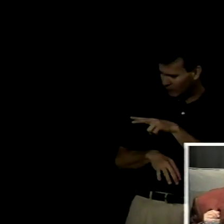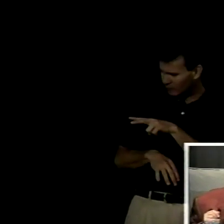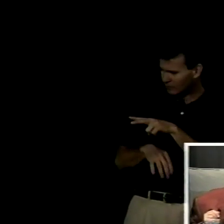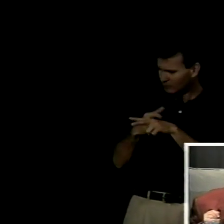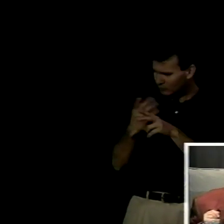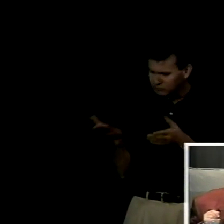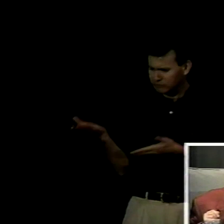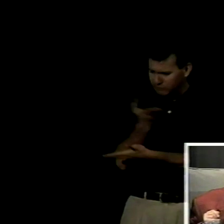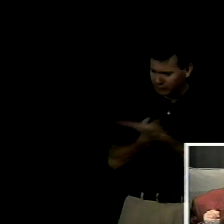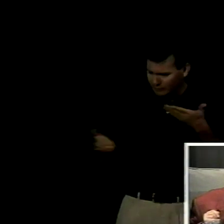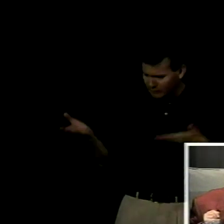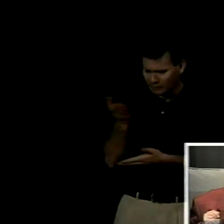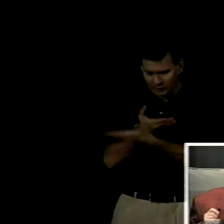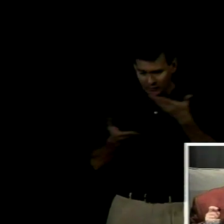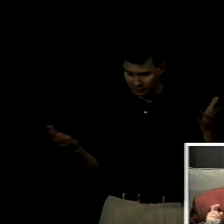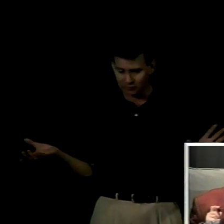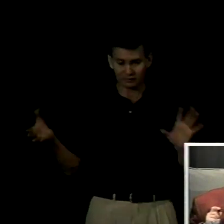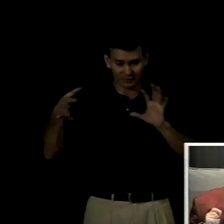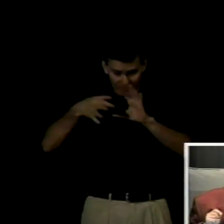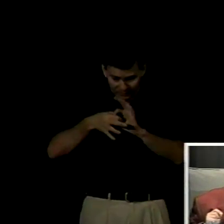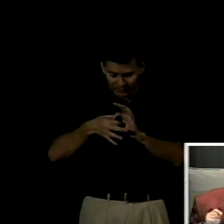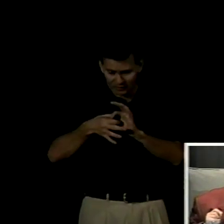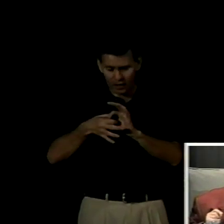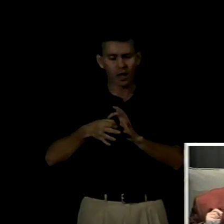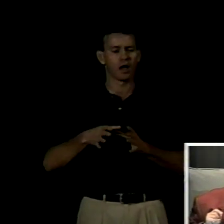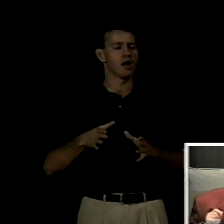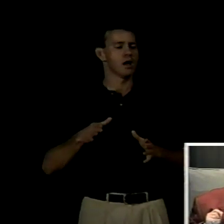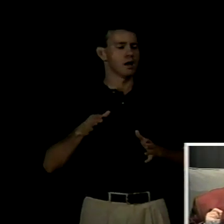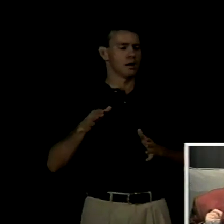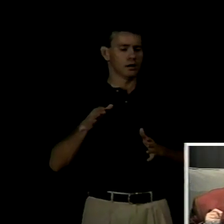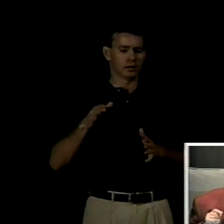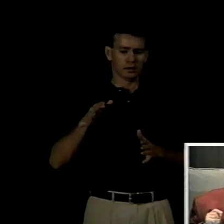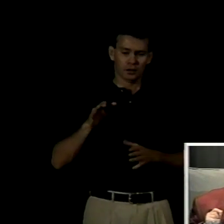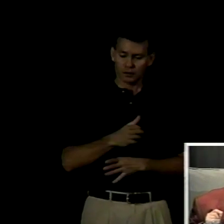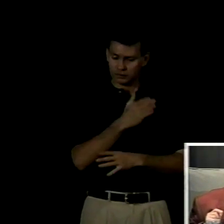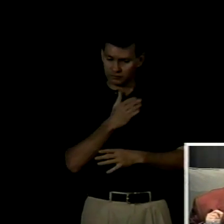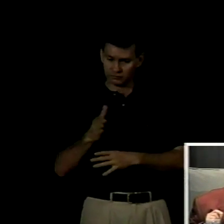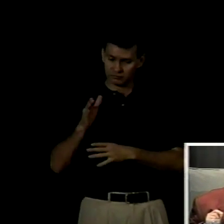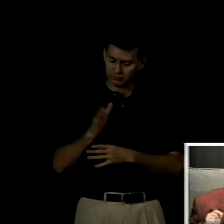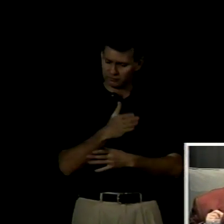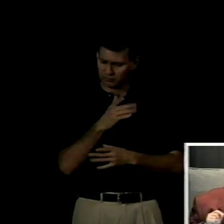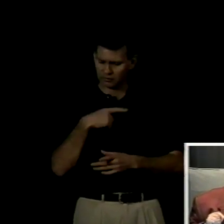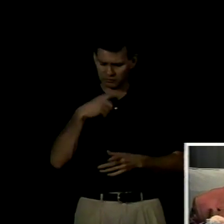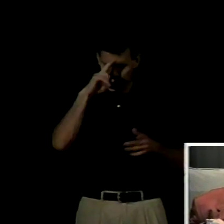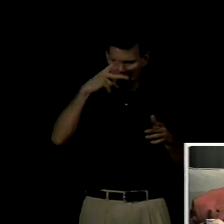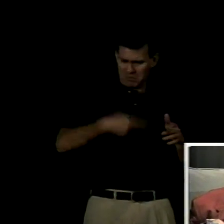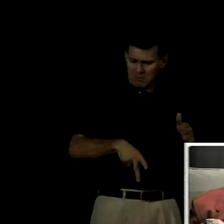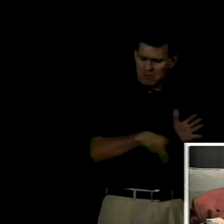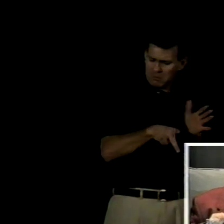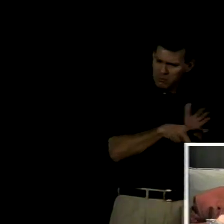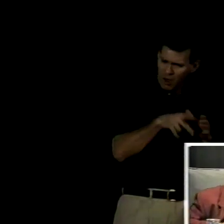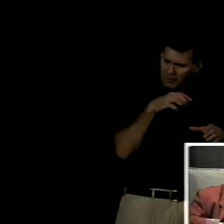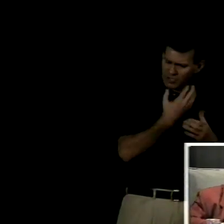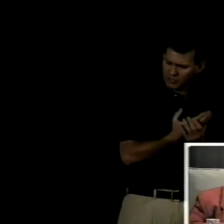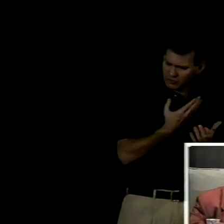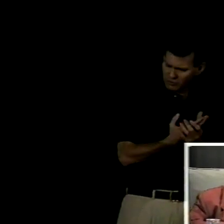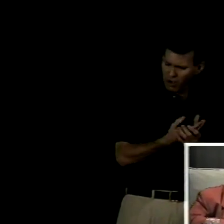patología a corregir muchas veces no parece posible sostener en la propia escuela ámbitos separados y diferenciales para ambas